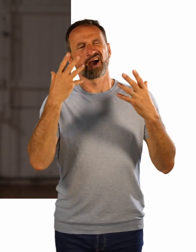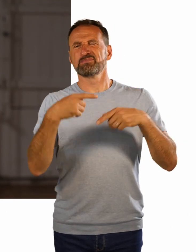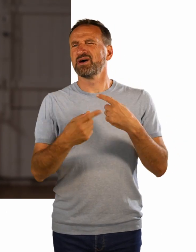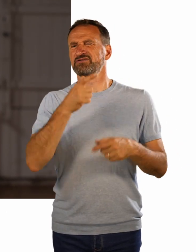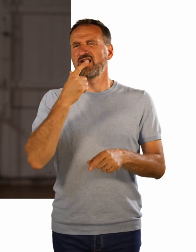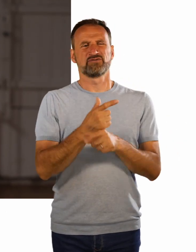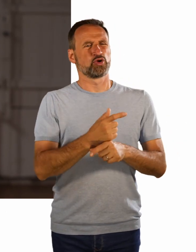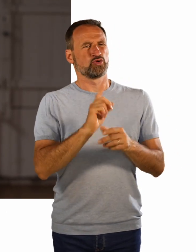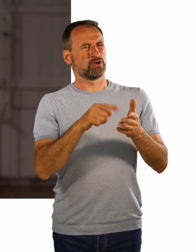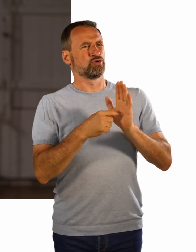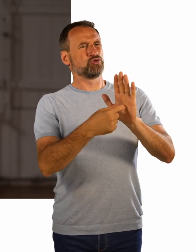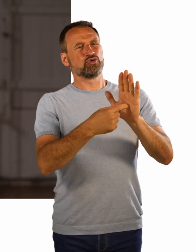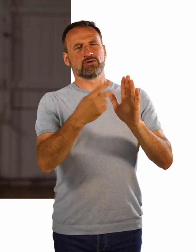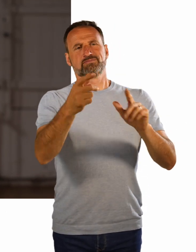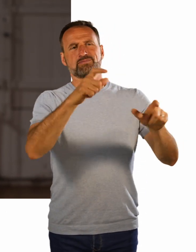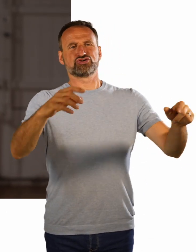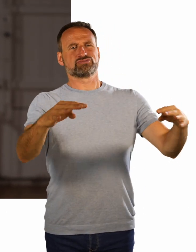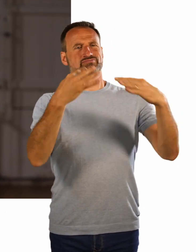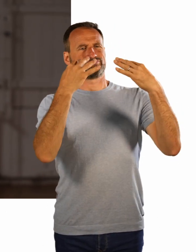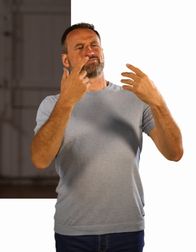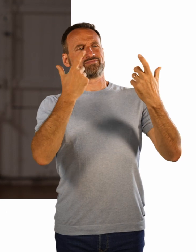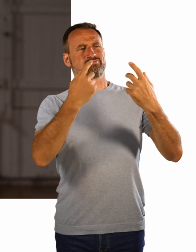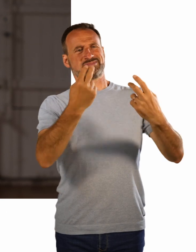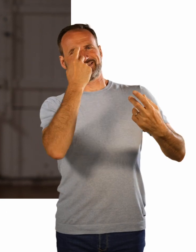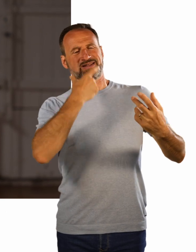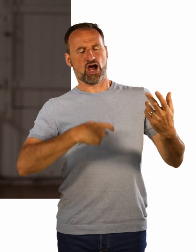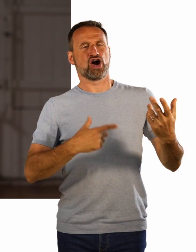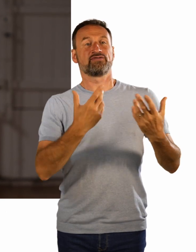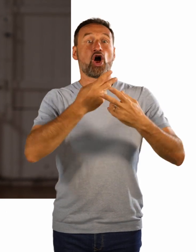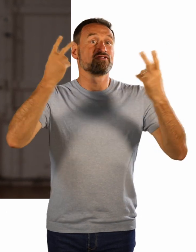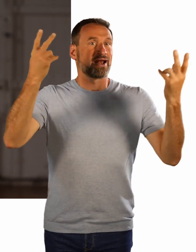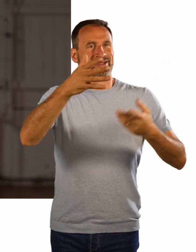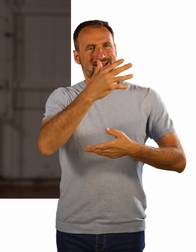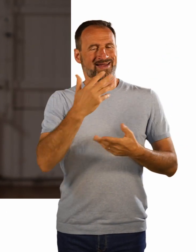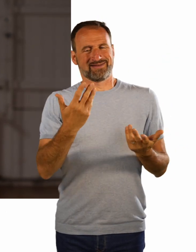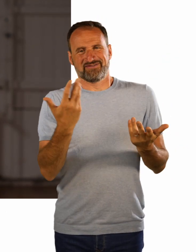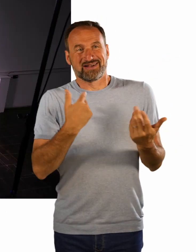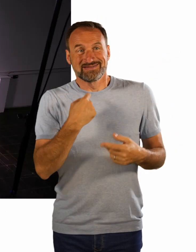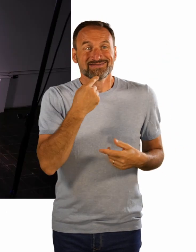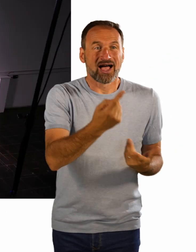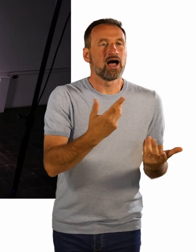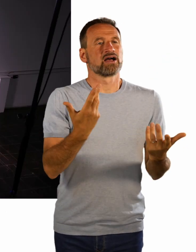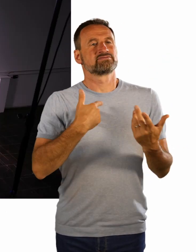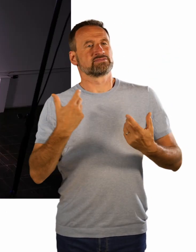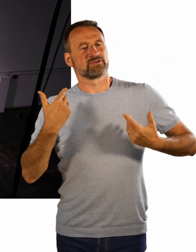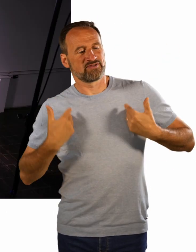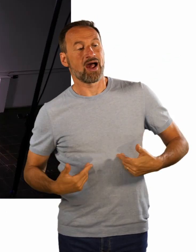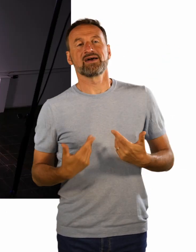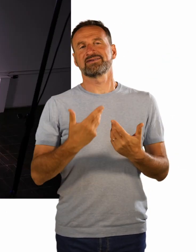Und vor allem ich als Person mit Behinderung kann für andere Menschen sowohl ein Vorbild sein als